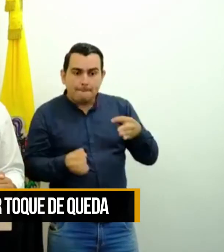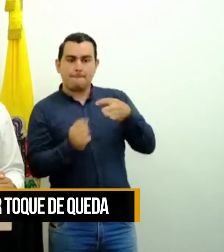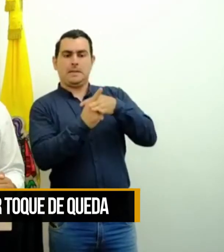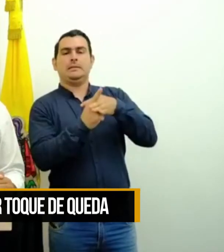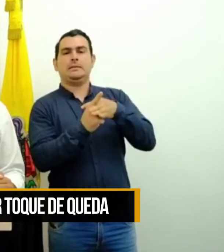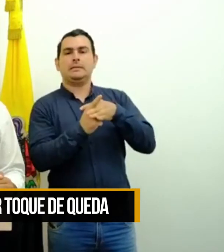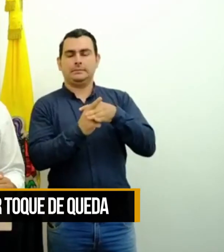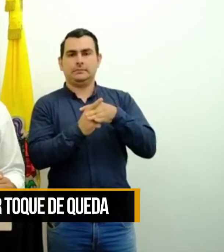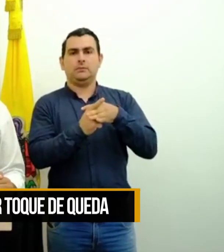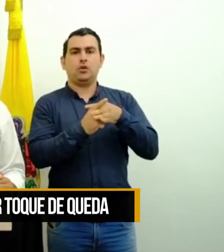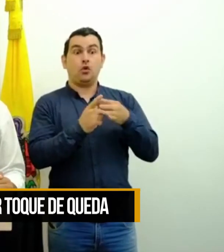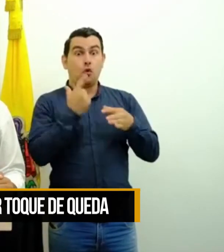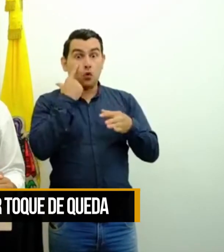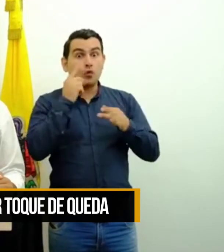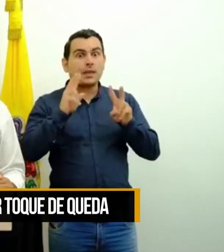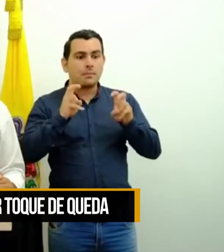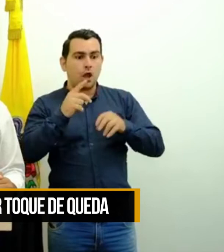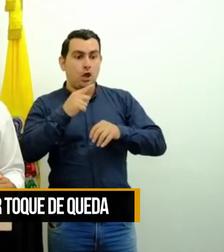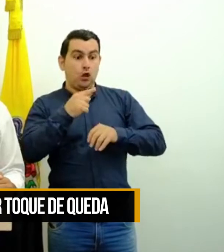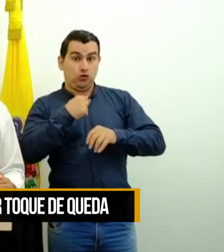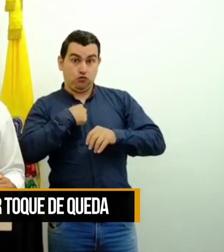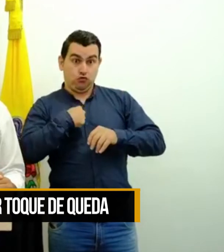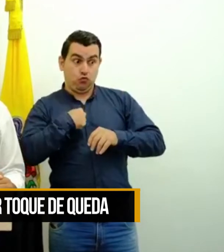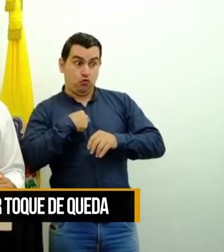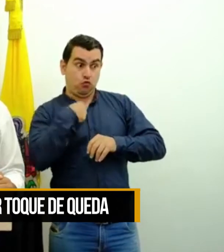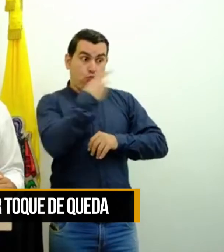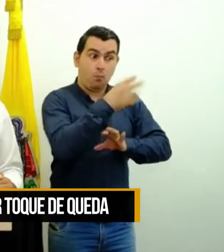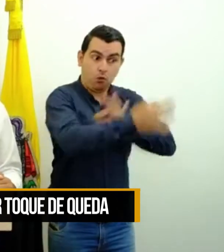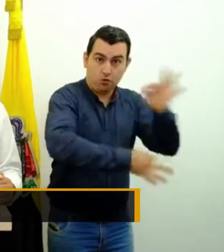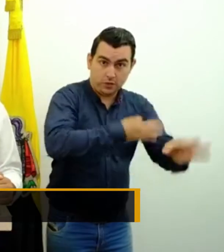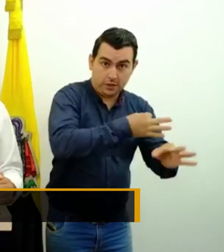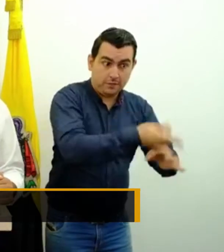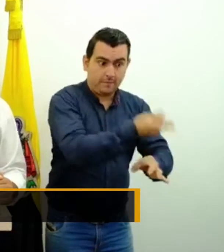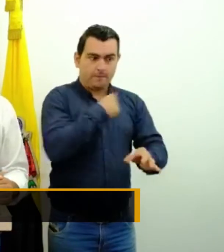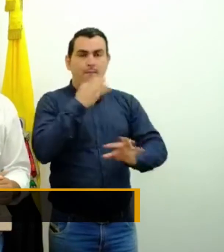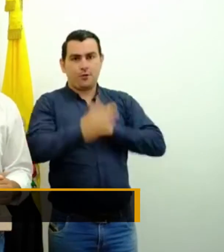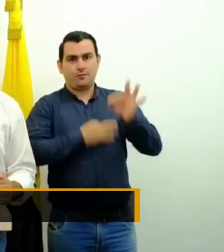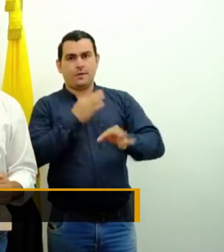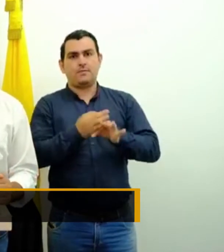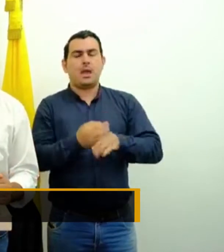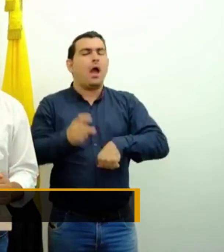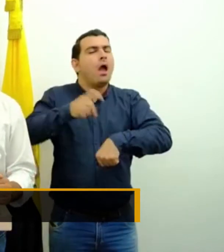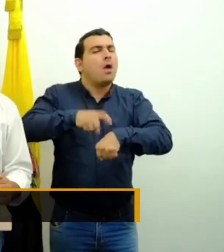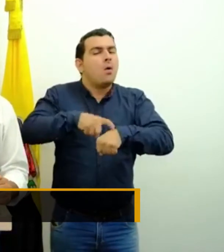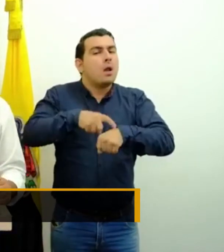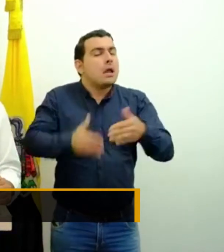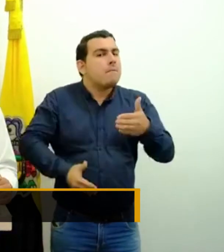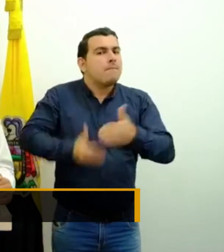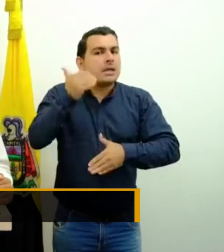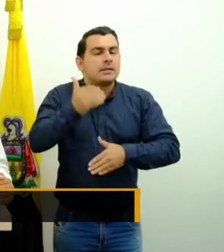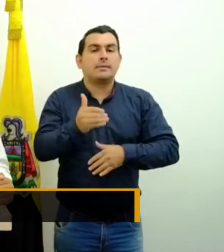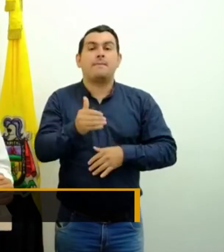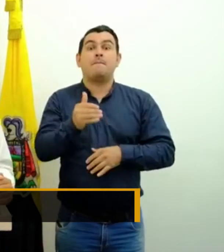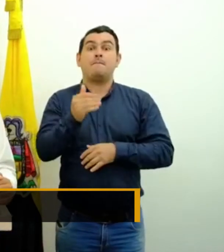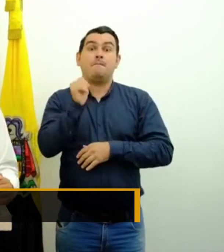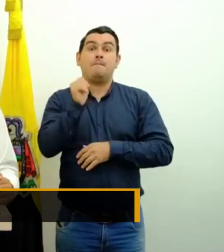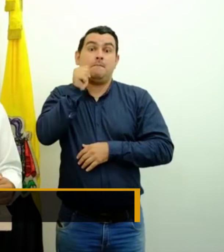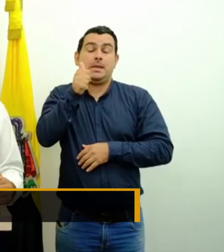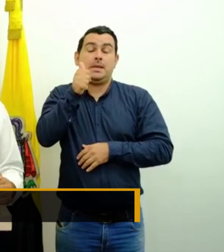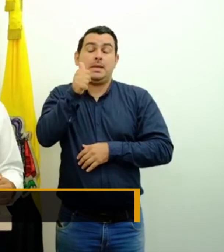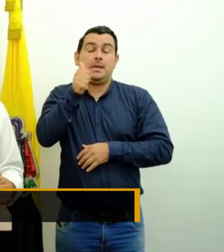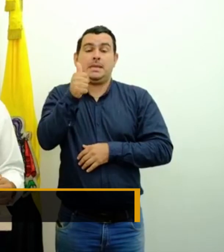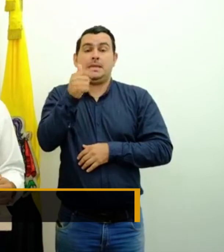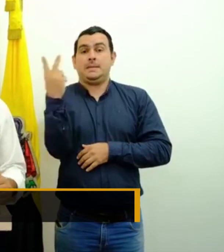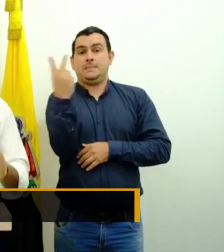Armeja, te proteges, nos proteges, que va desde mañana viernes 8 de la noche hasta el martes a las 4 de la